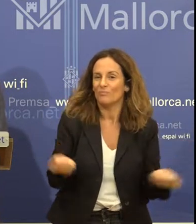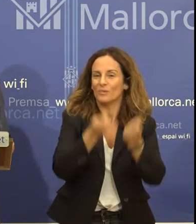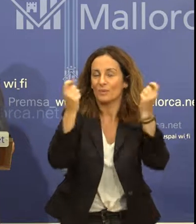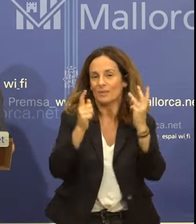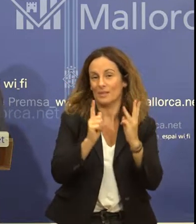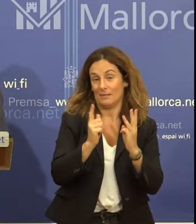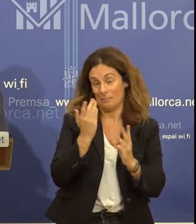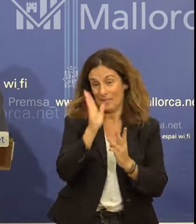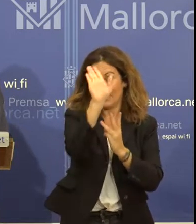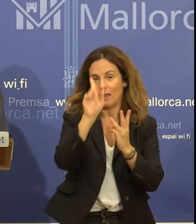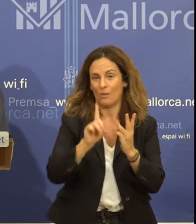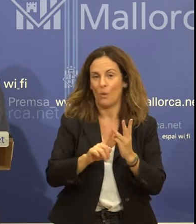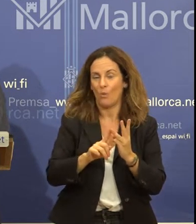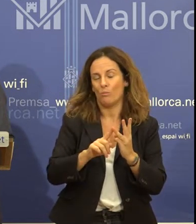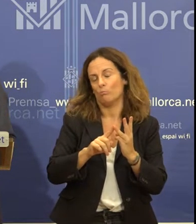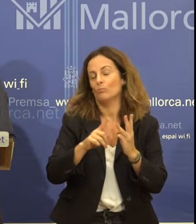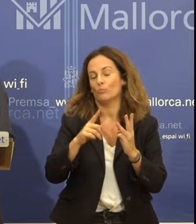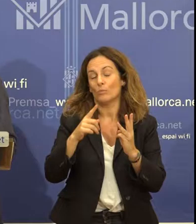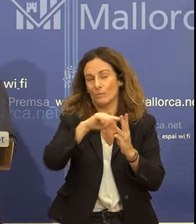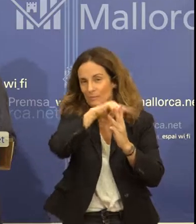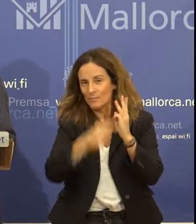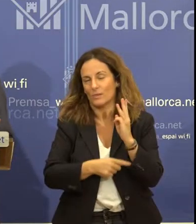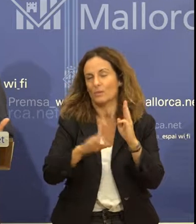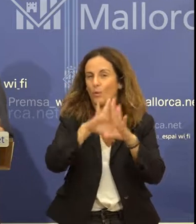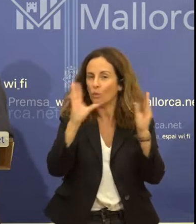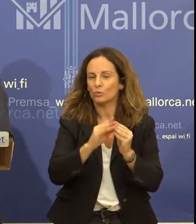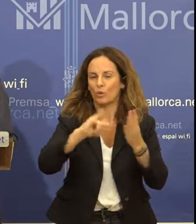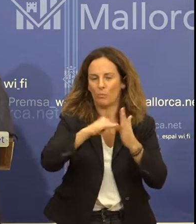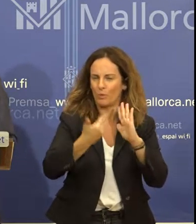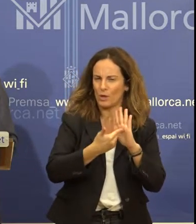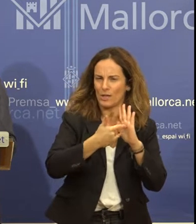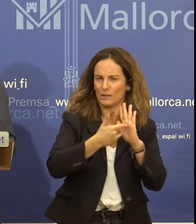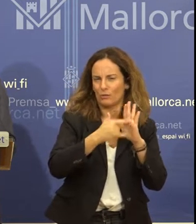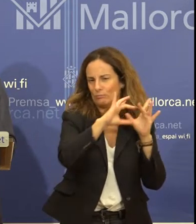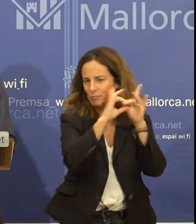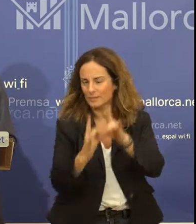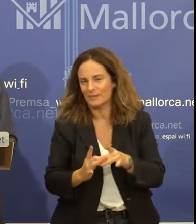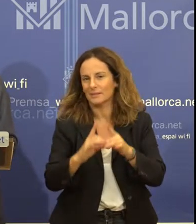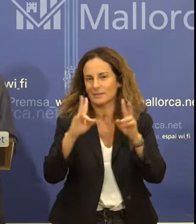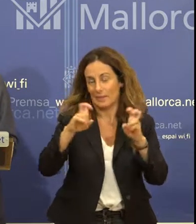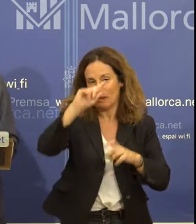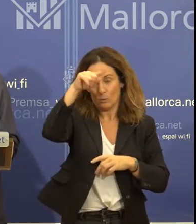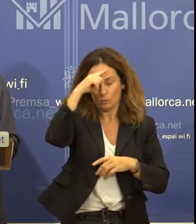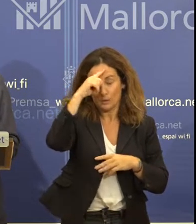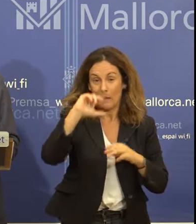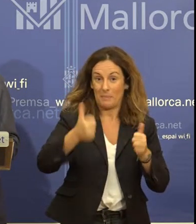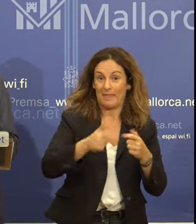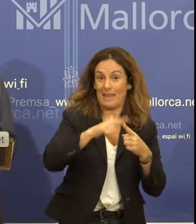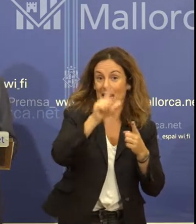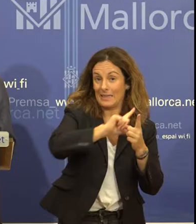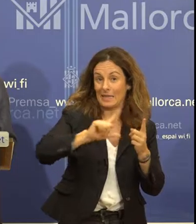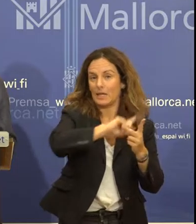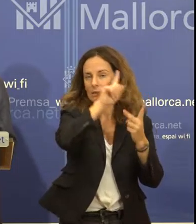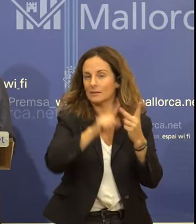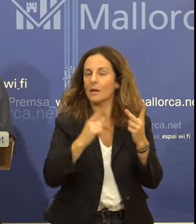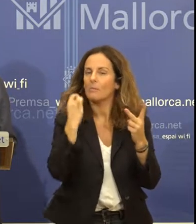patrimoni cultural de Mallorca. Partint del literari, passant per les llegendes i